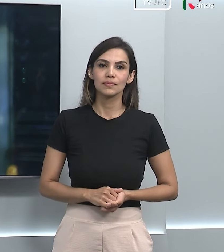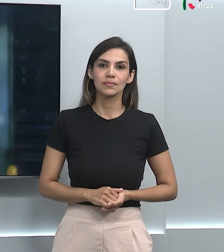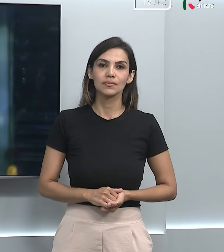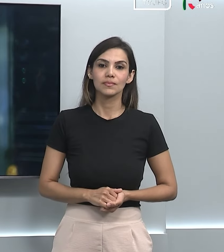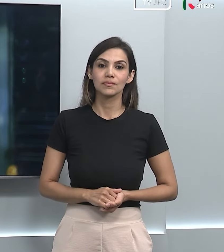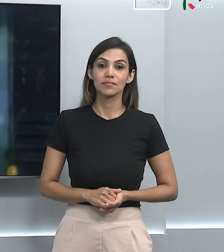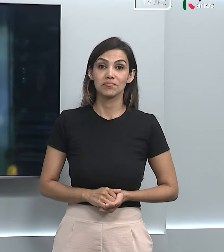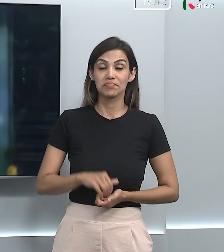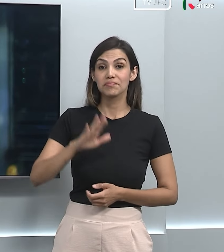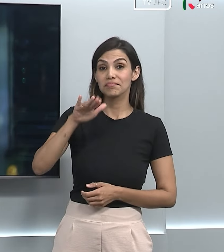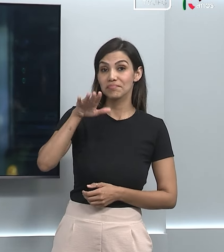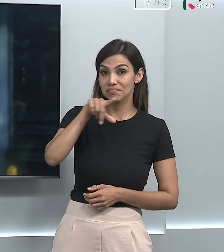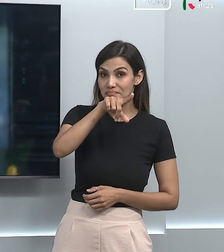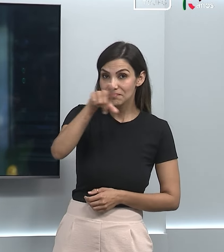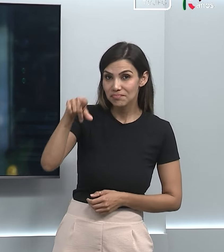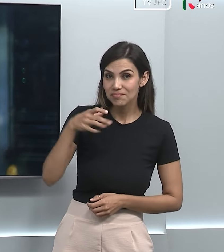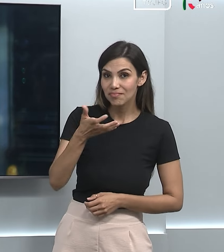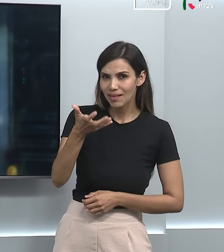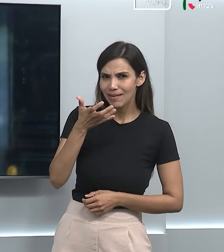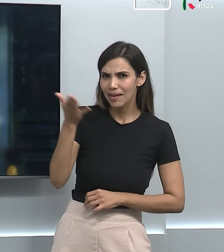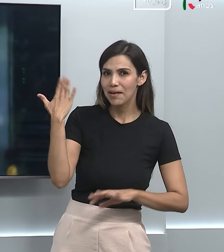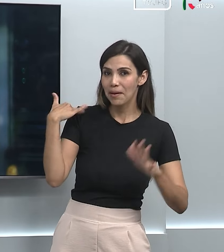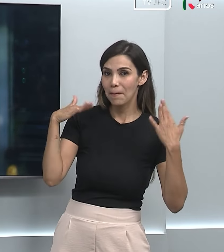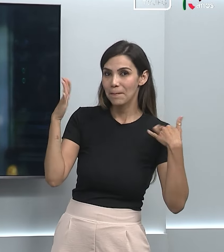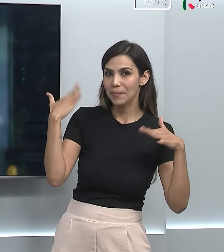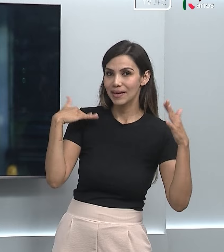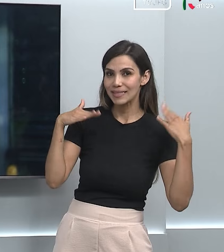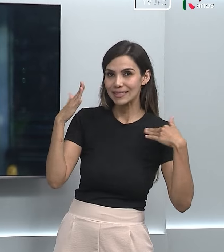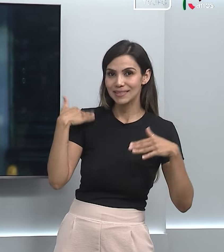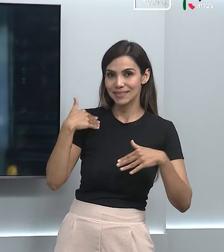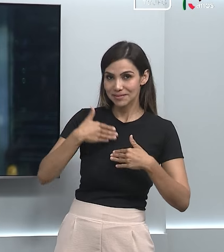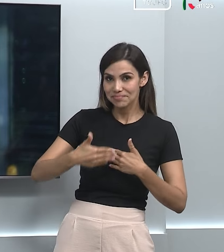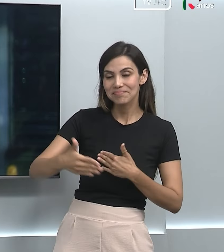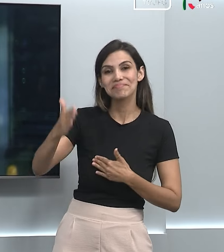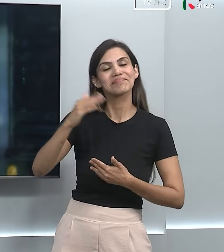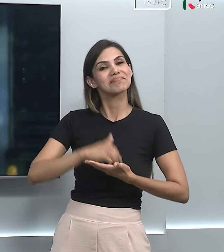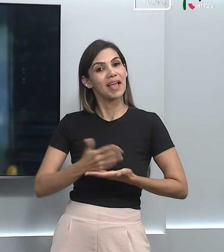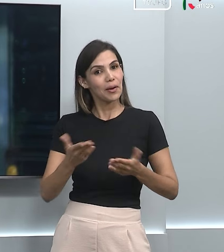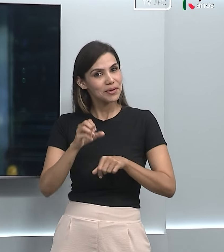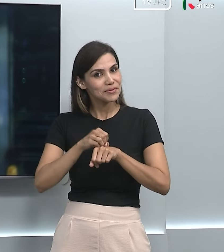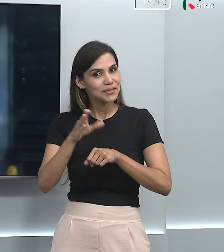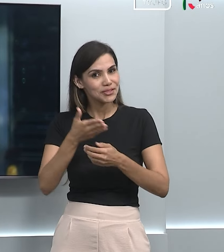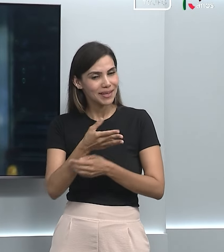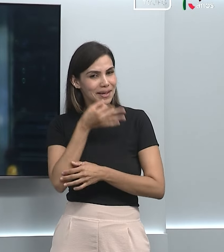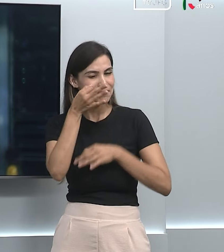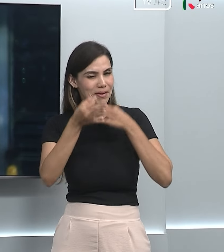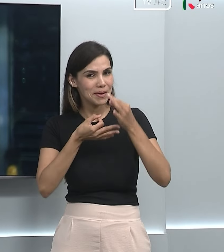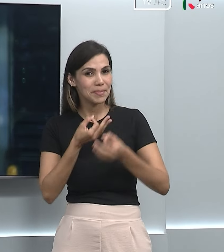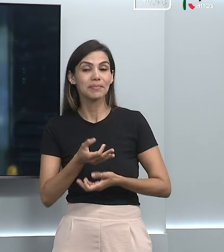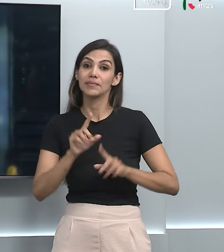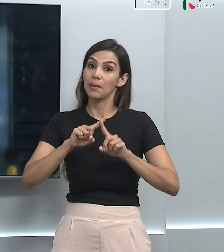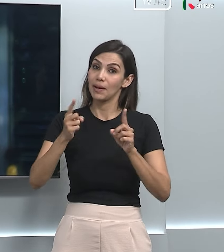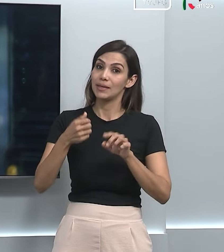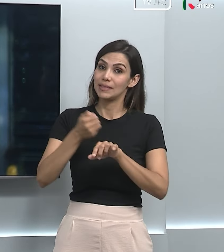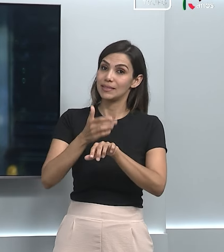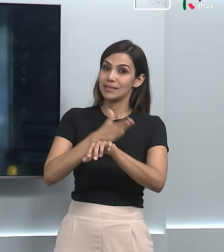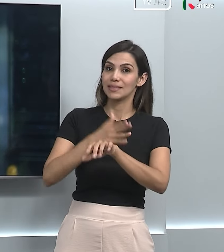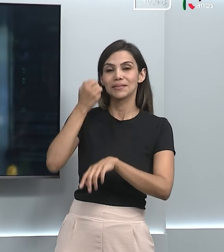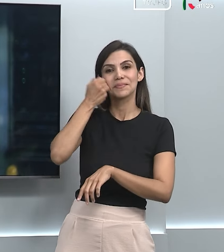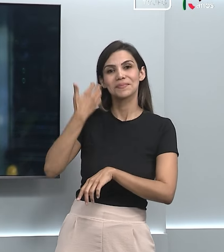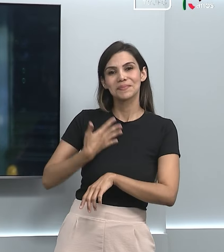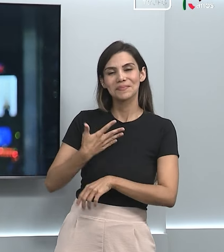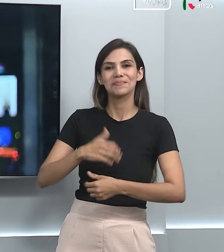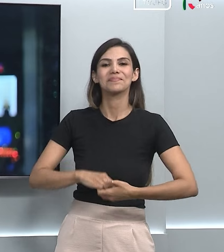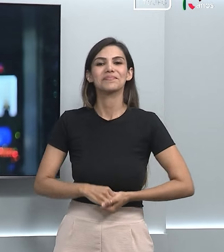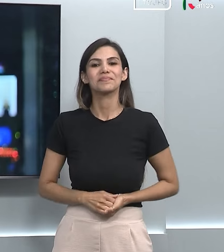Ei você, tá afim de sair um pouco nesses próximos dias? Então vou te indicar algumas sugestões. Mas antes, vou fazer a minha